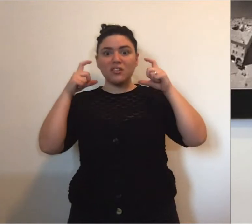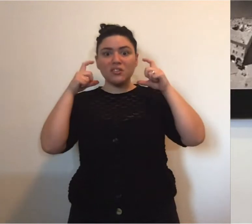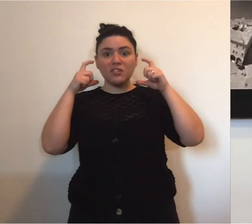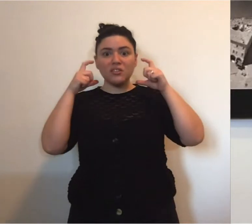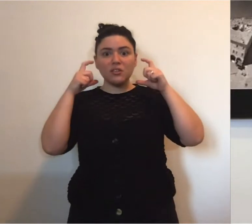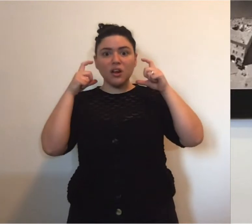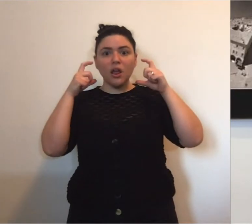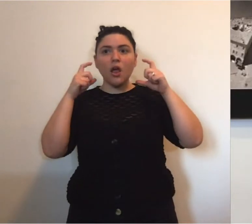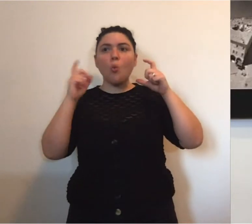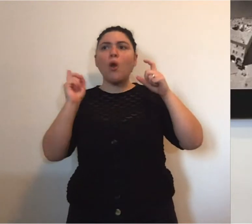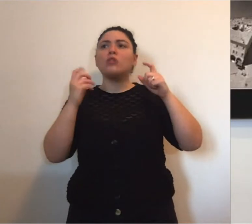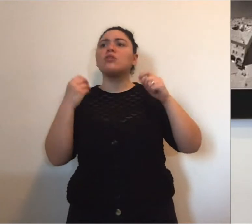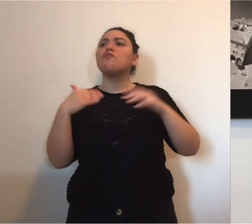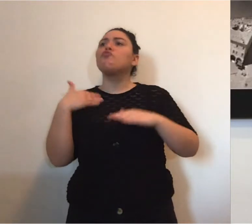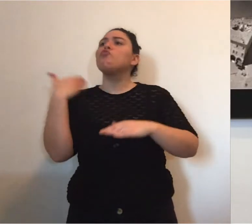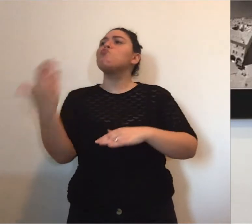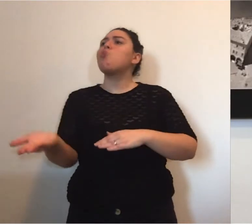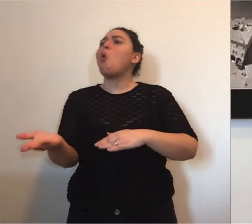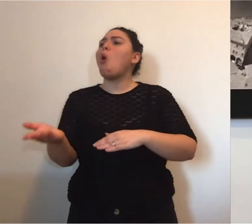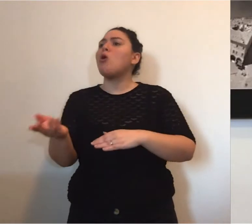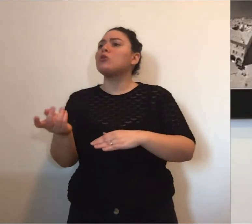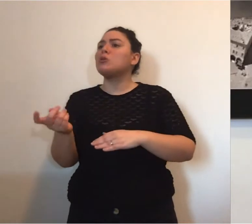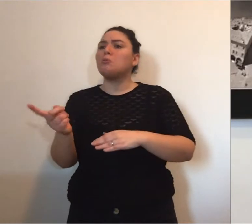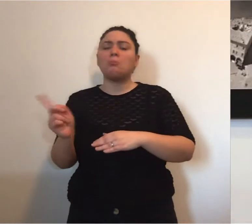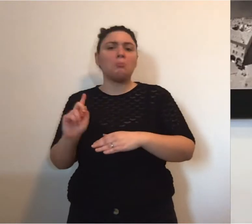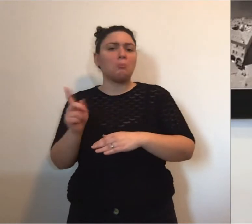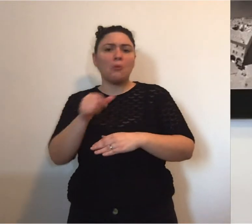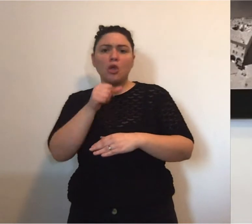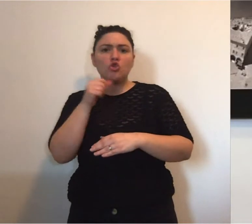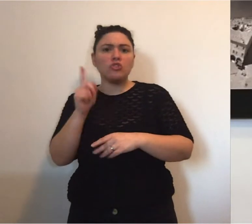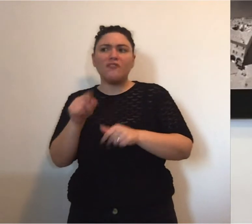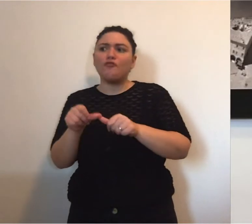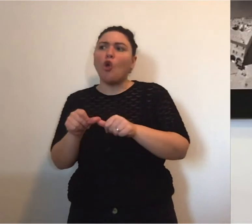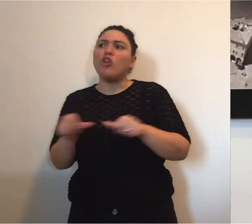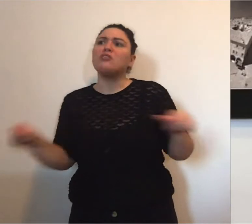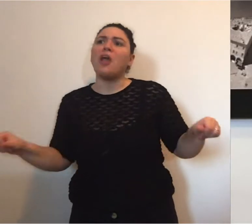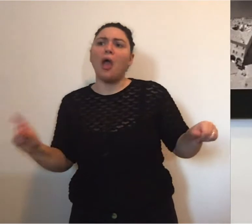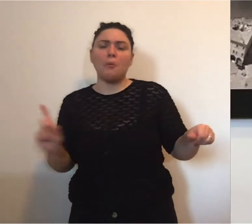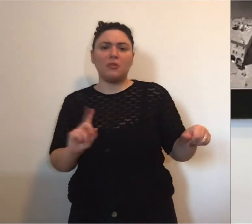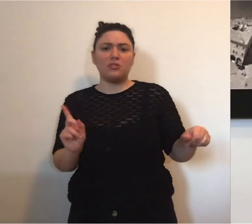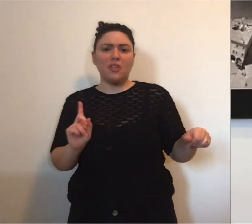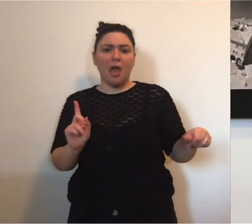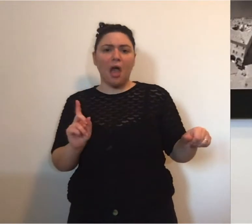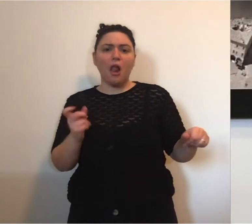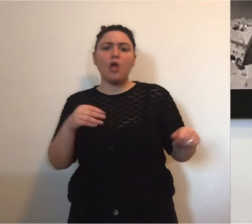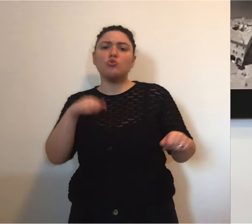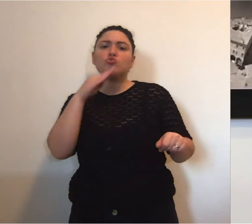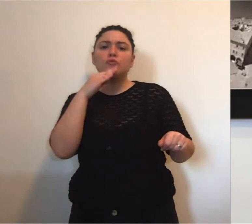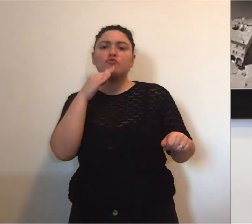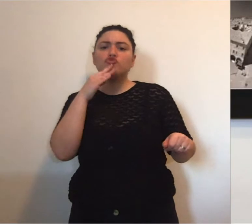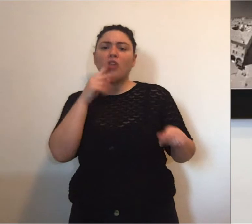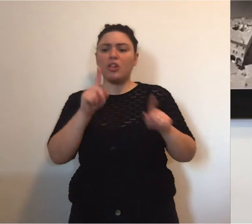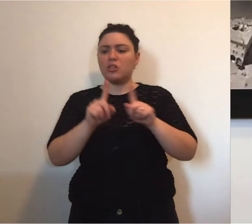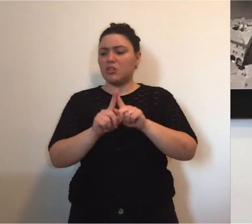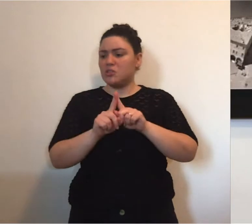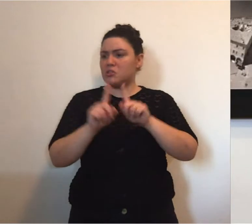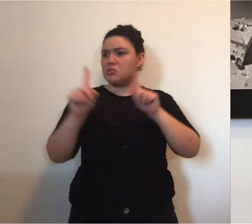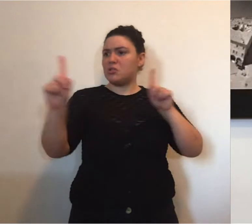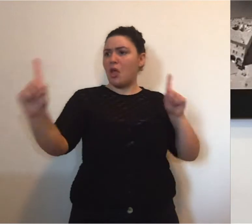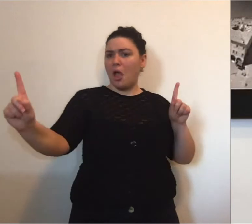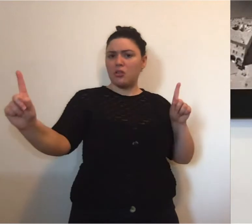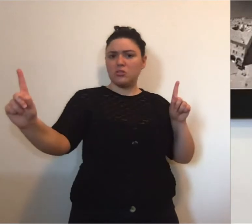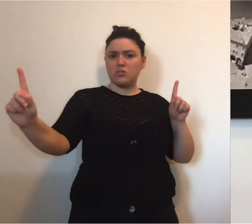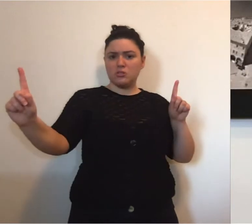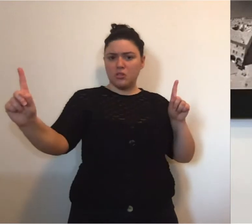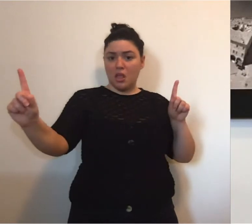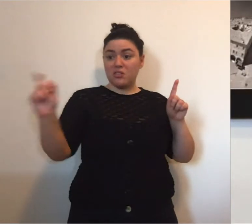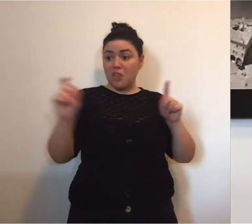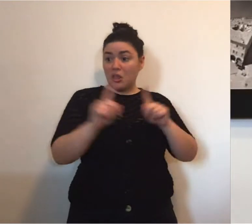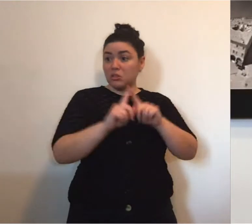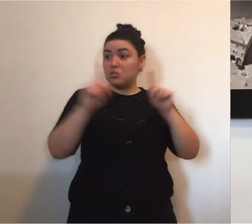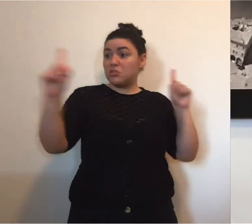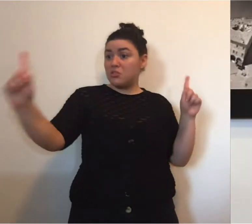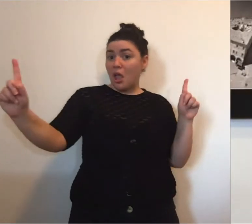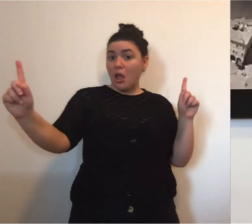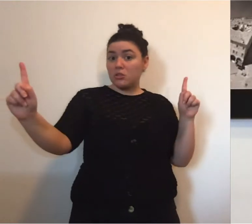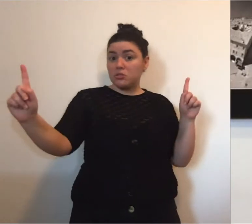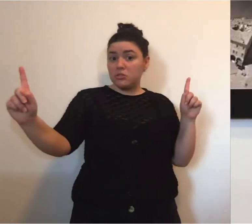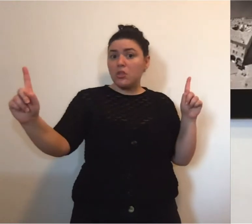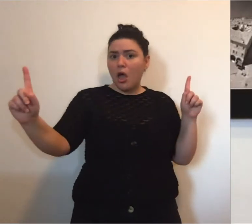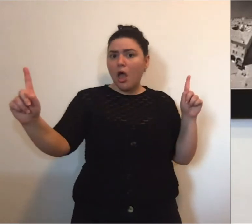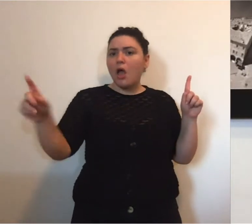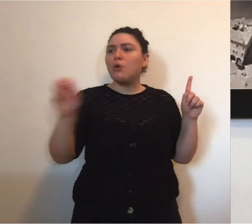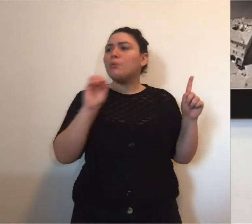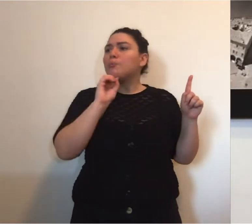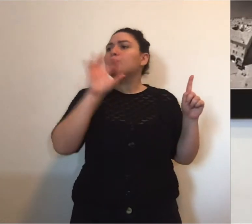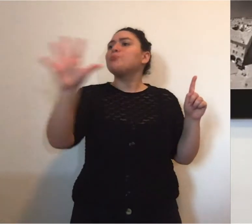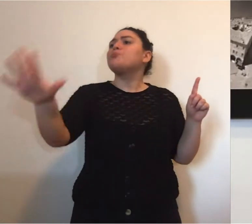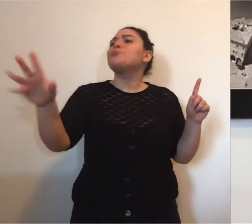poiché se uno sta a distanza di sicurezza dalle altre persone non ha il famoso effetto droplet, quindi